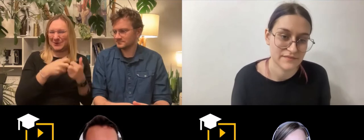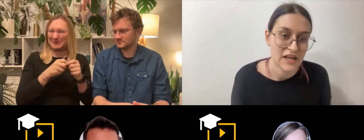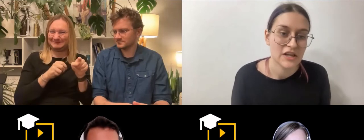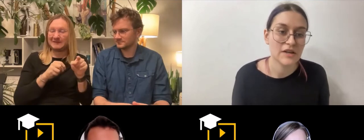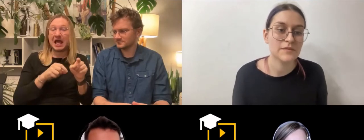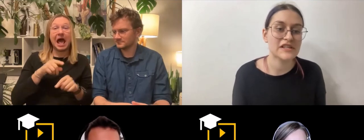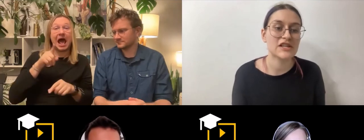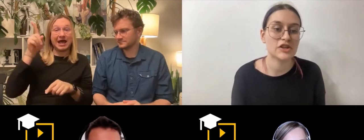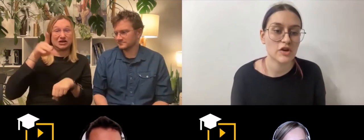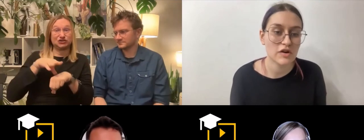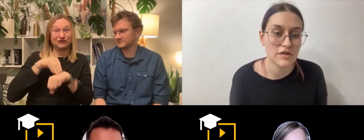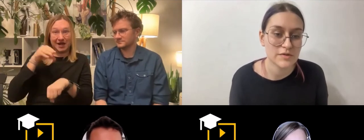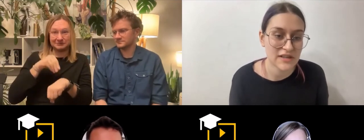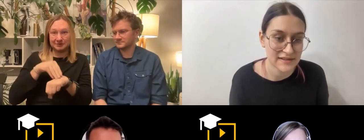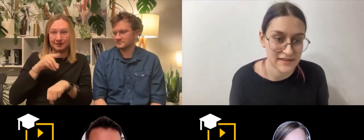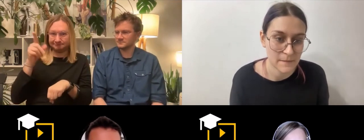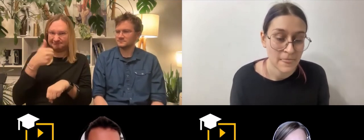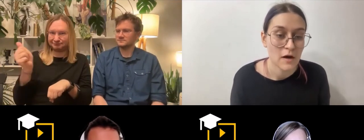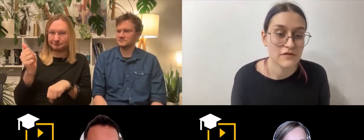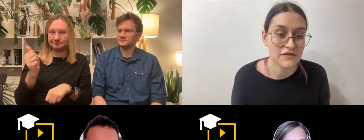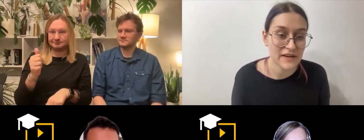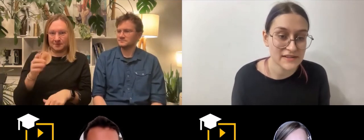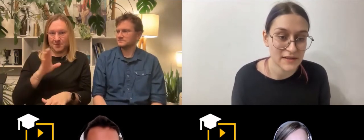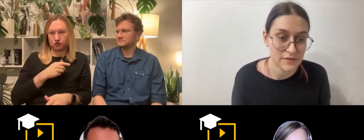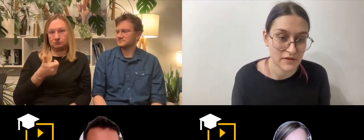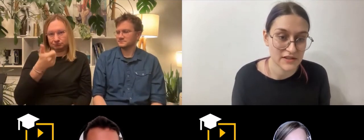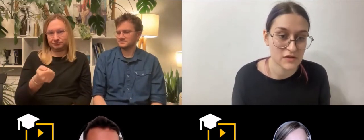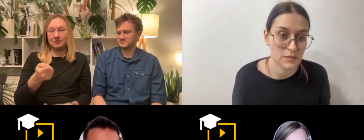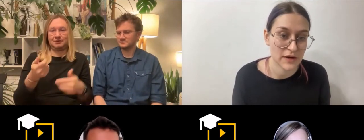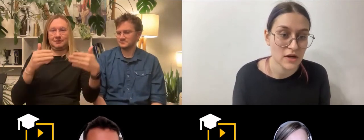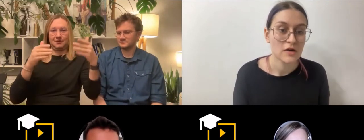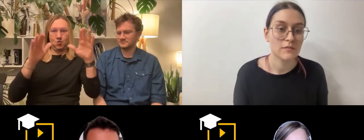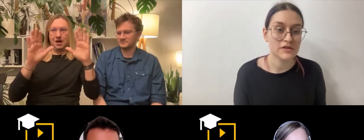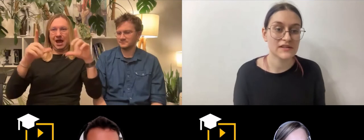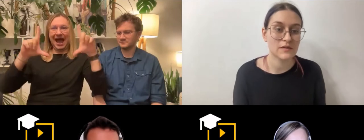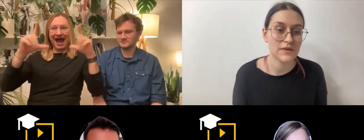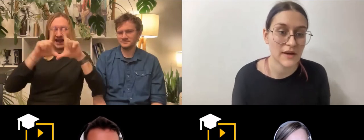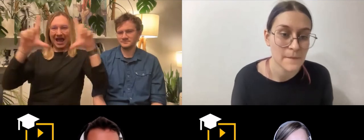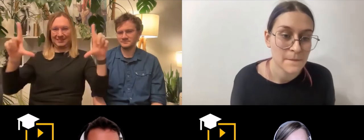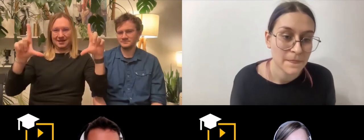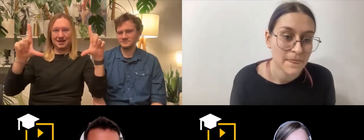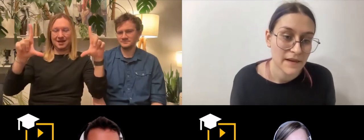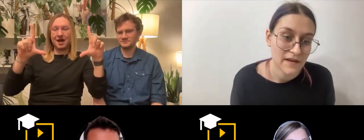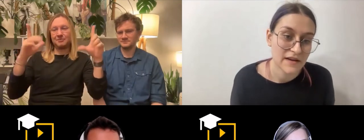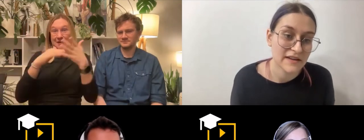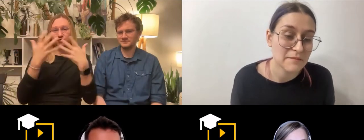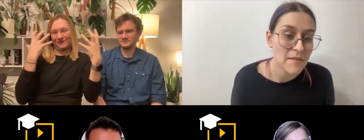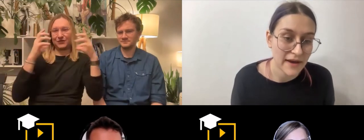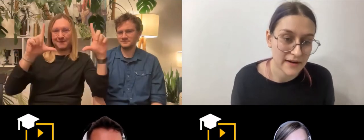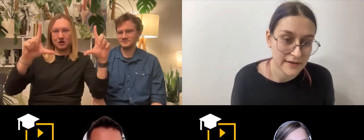I myślę, że to przeszkadza. W Szwecji na przykład jest super. Można sobie, jak mamy ekran,